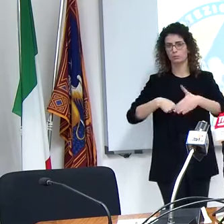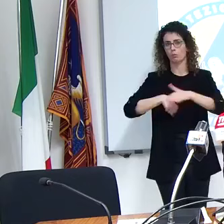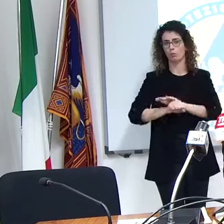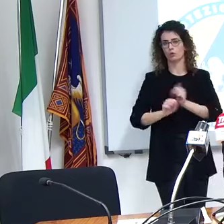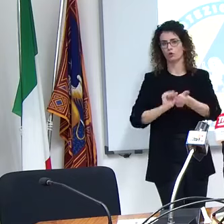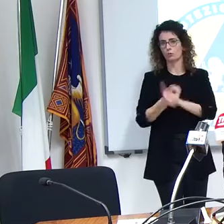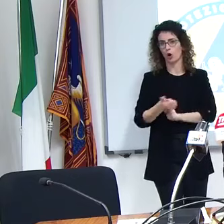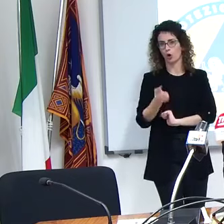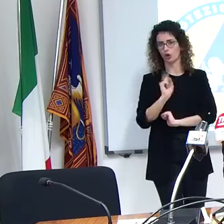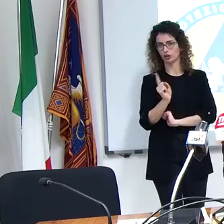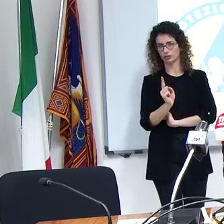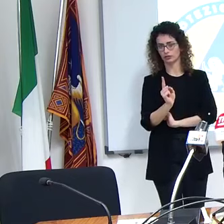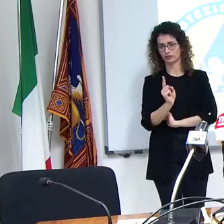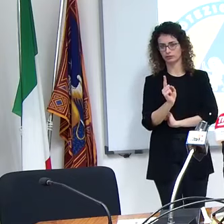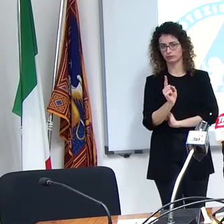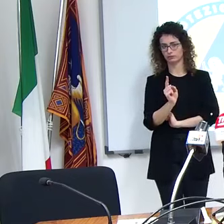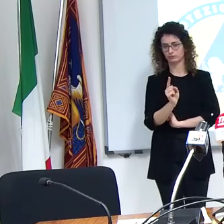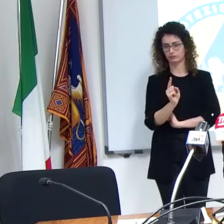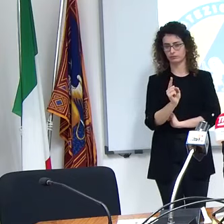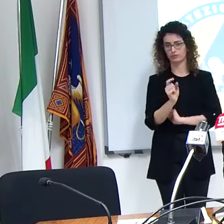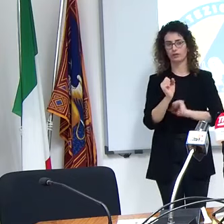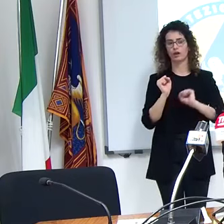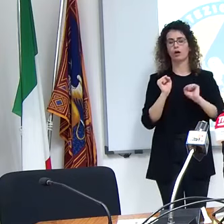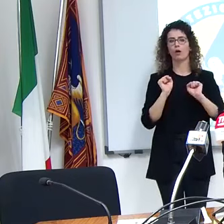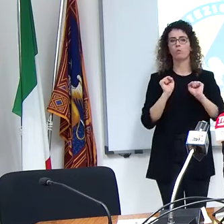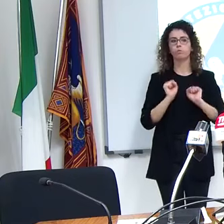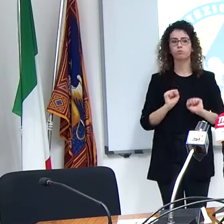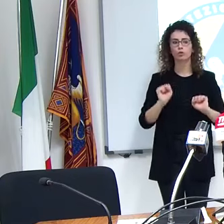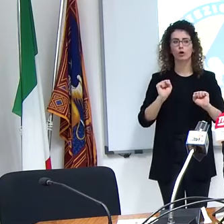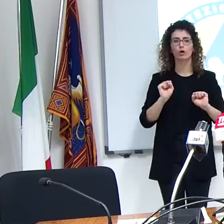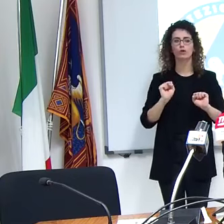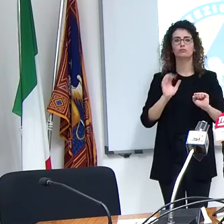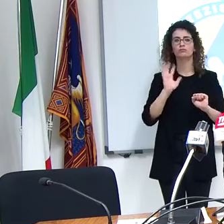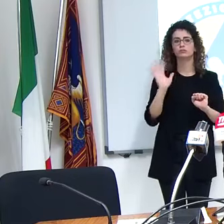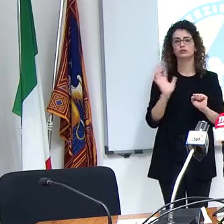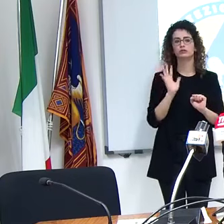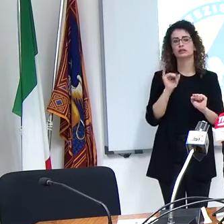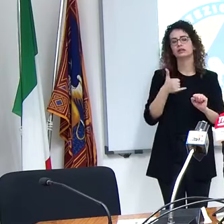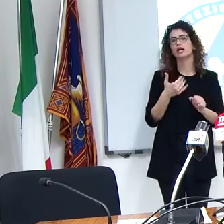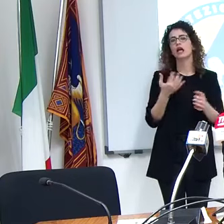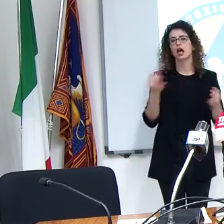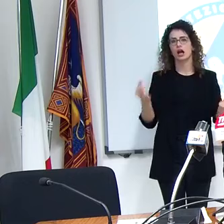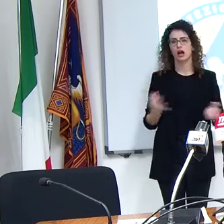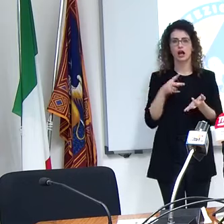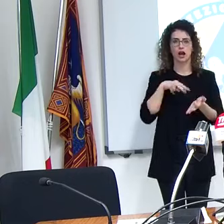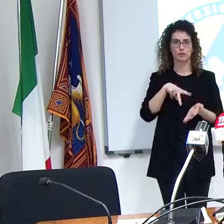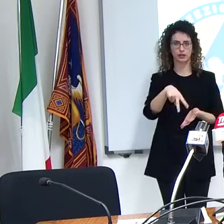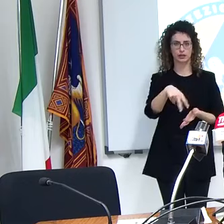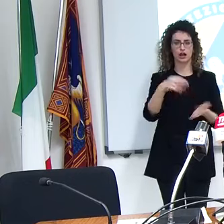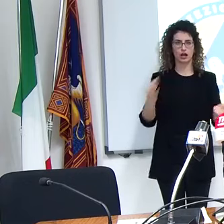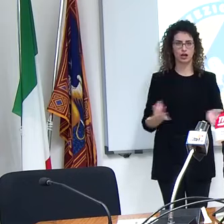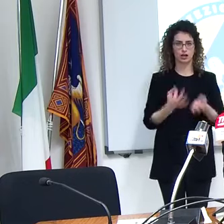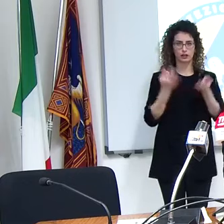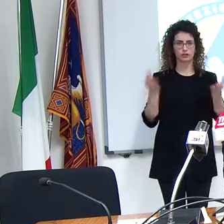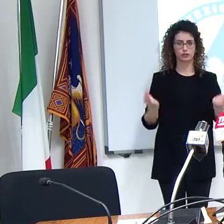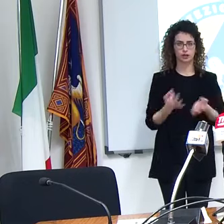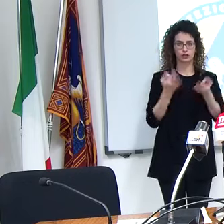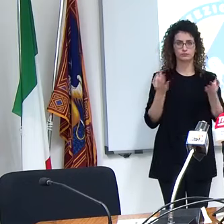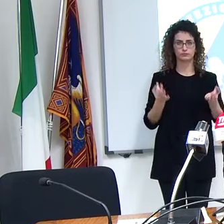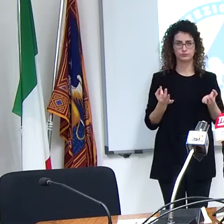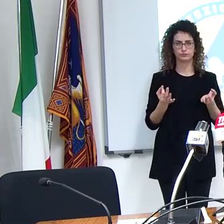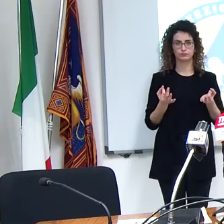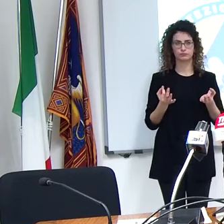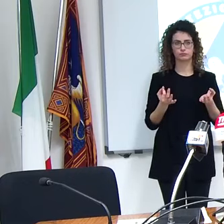può consentire per esempio l'utilizzo la camminata che è l'attività motoria